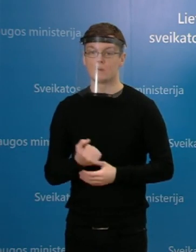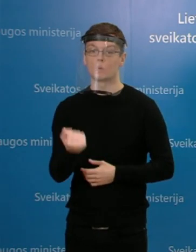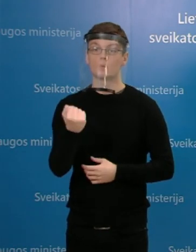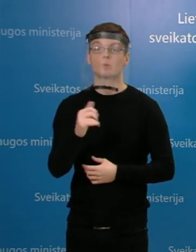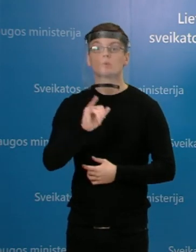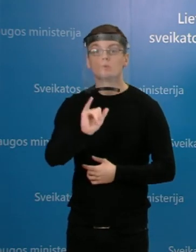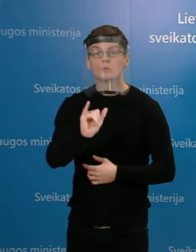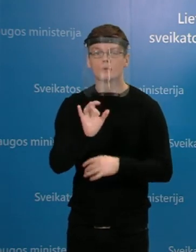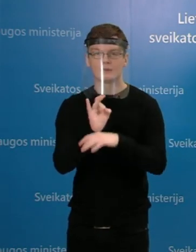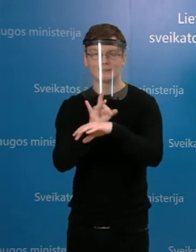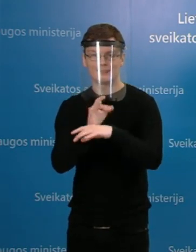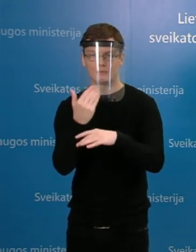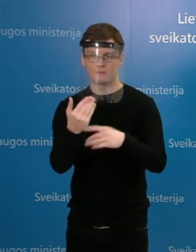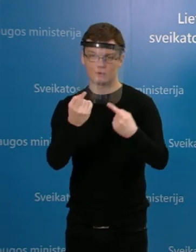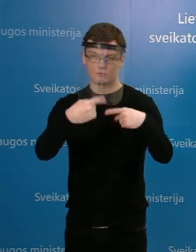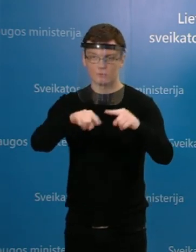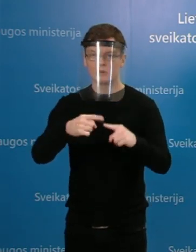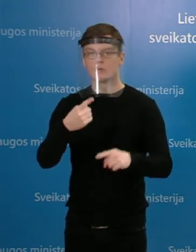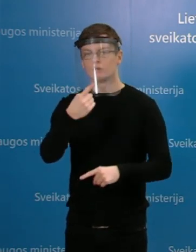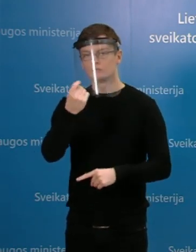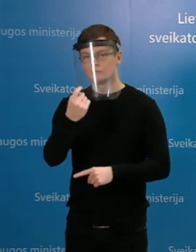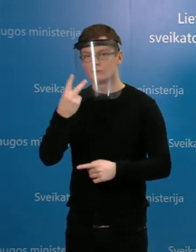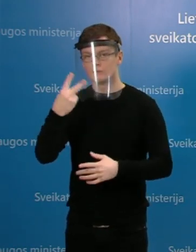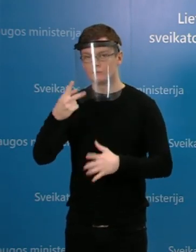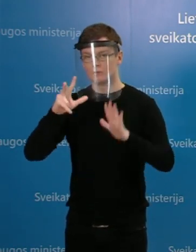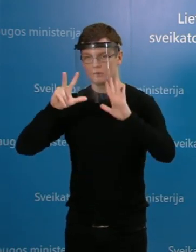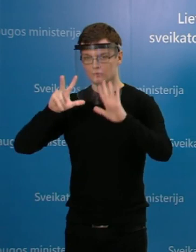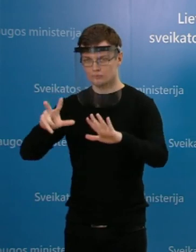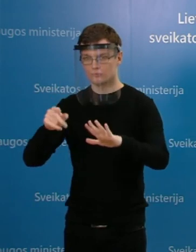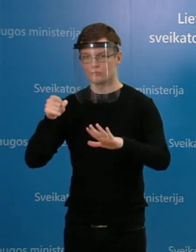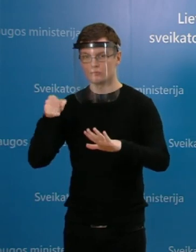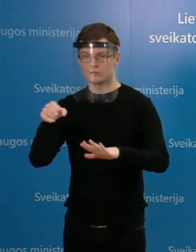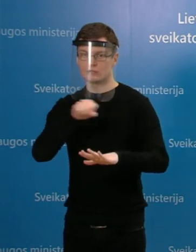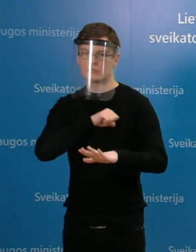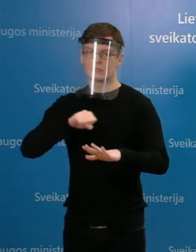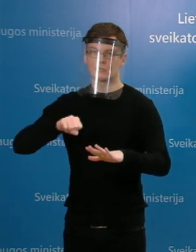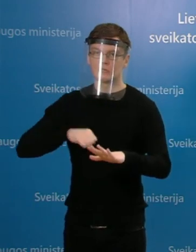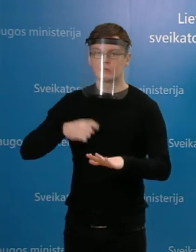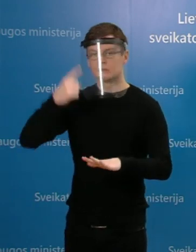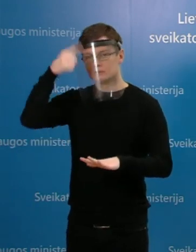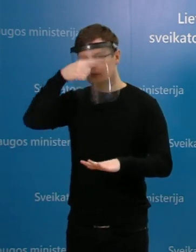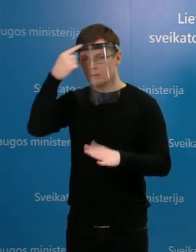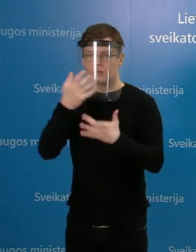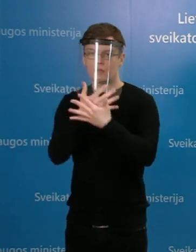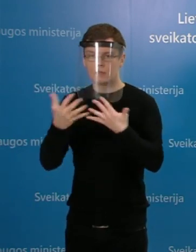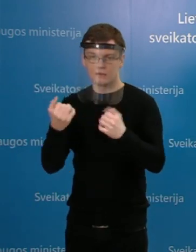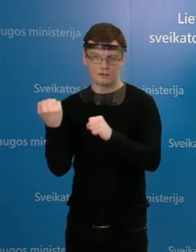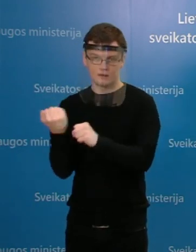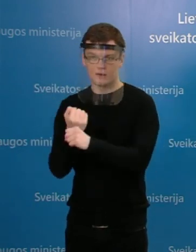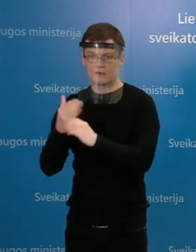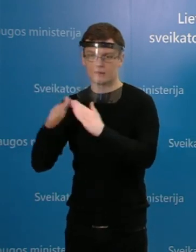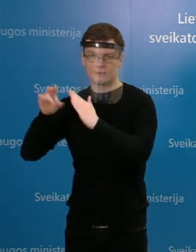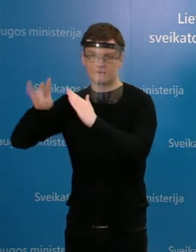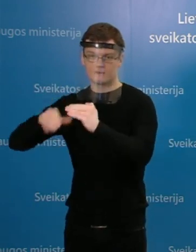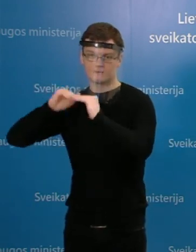klaipėdos apskrityje. Net 128 sveikatos priežiūros specialistai turi būti izolėvęsi, o iš viso